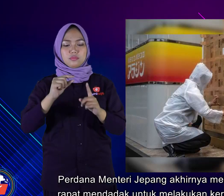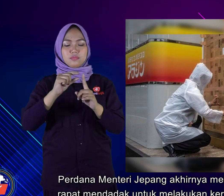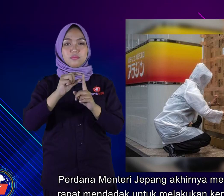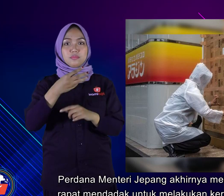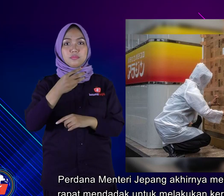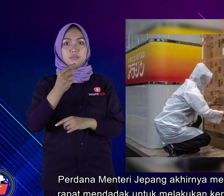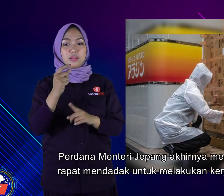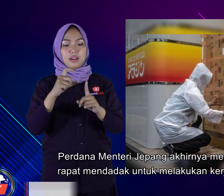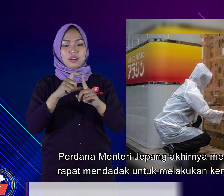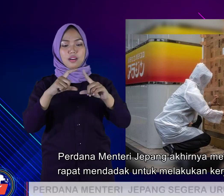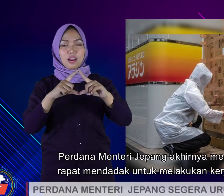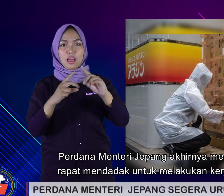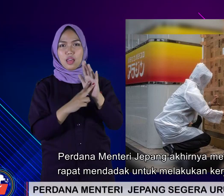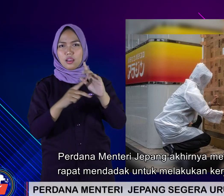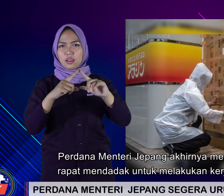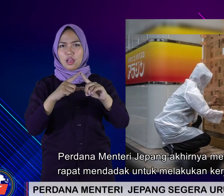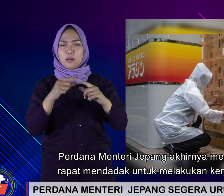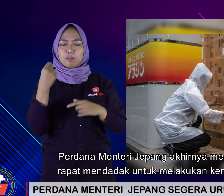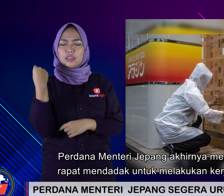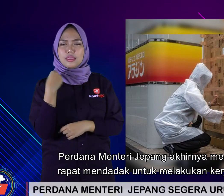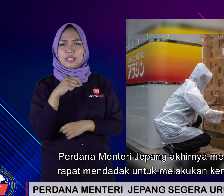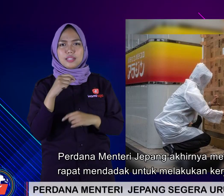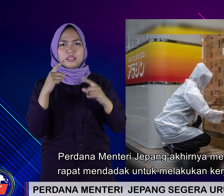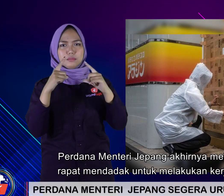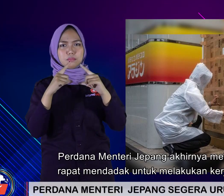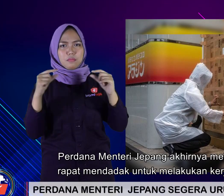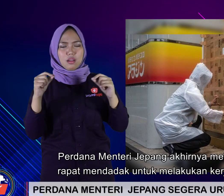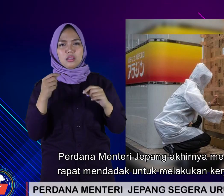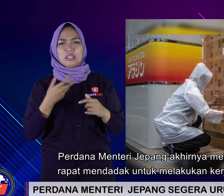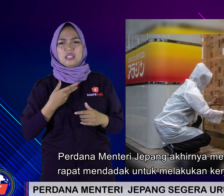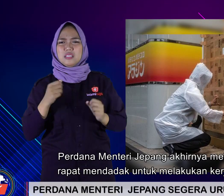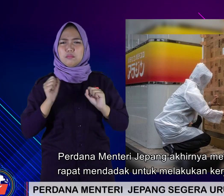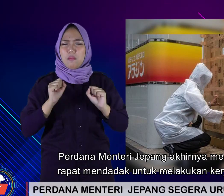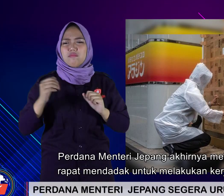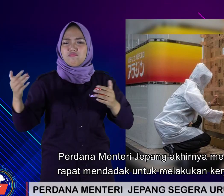Perdana Menteri Jepang akhirnya melakukan rapat mendadak untuk melakukan kerjasama